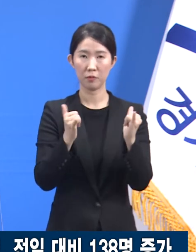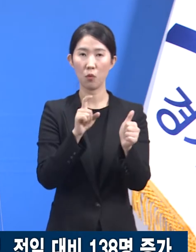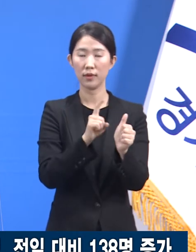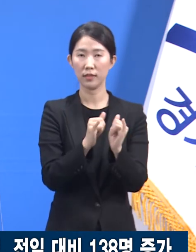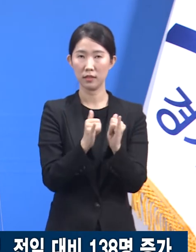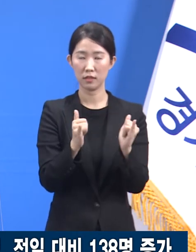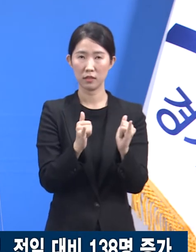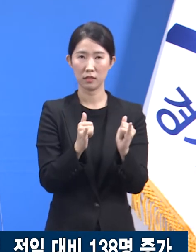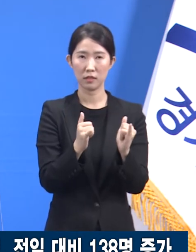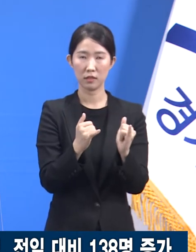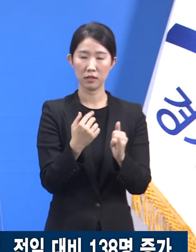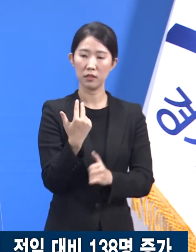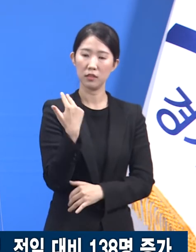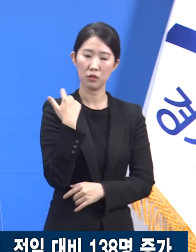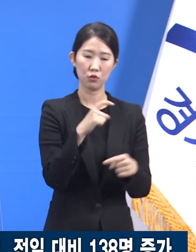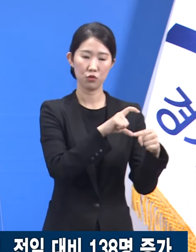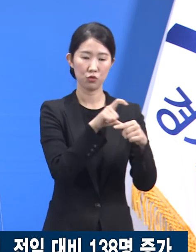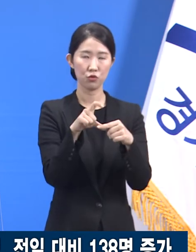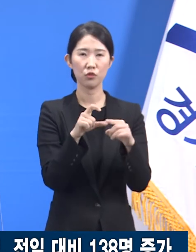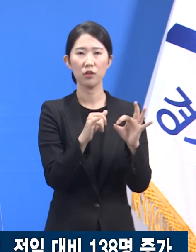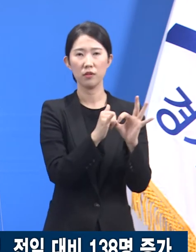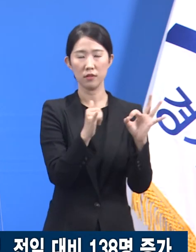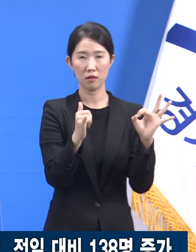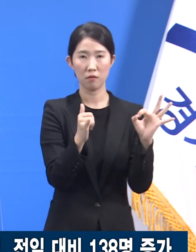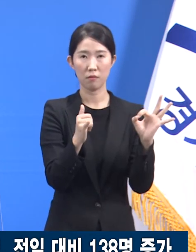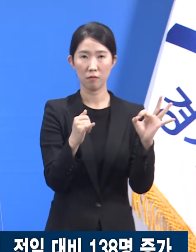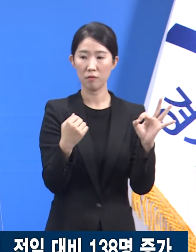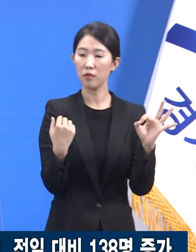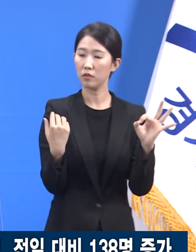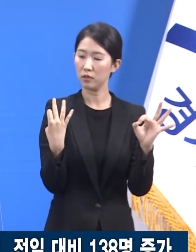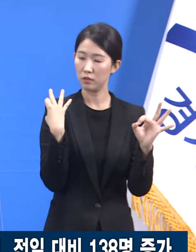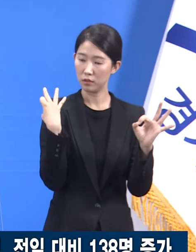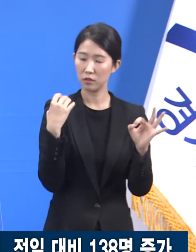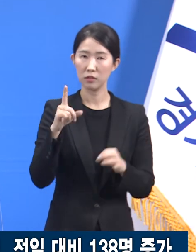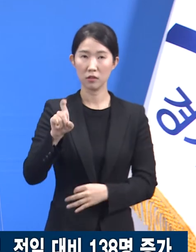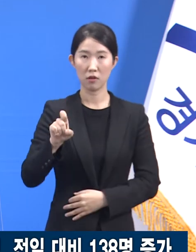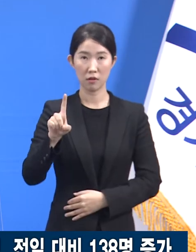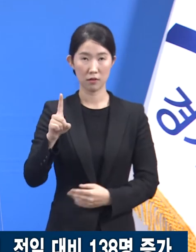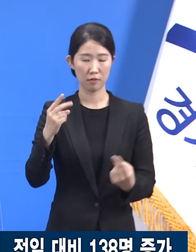전주 11명 대비 1명 감소한 수준이었습니다.